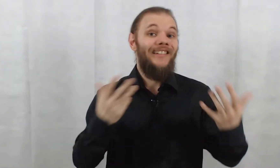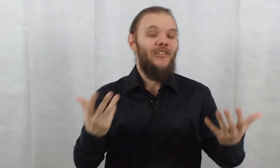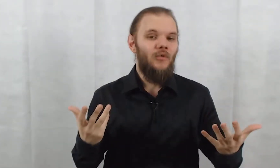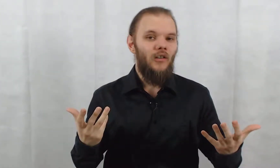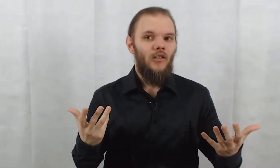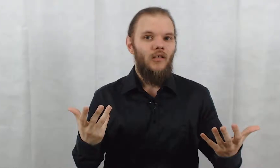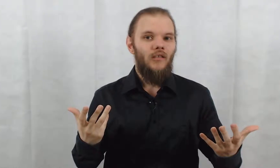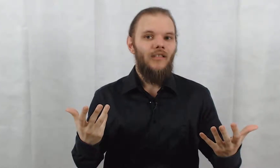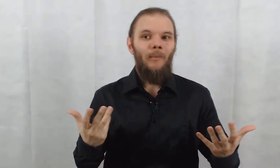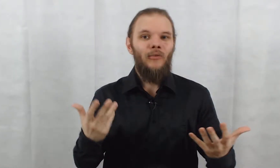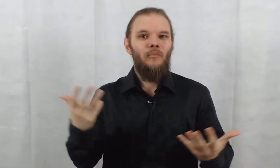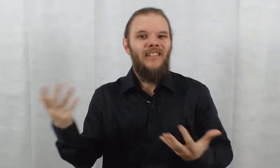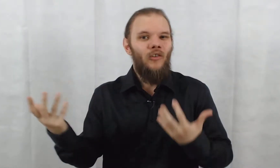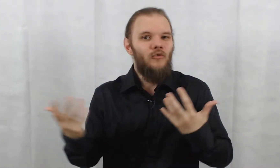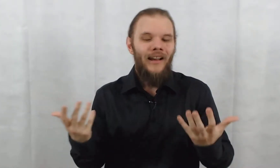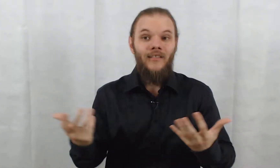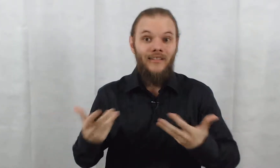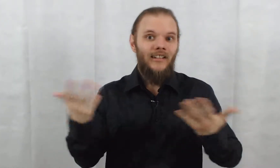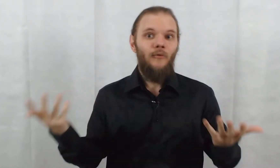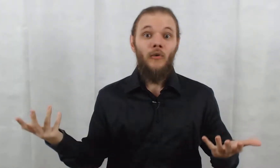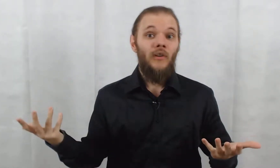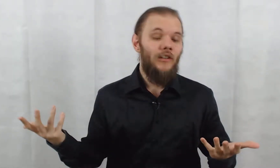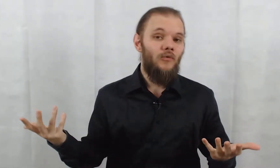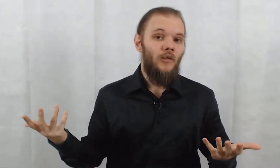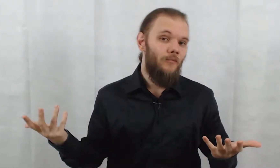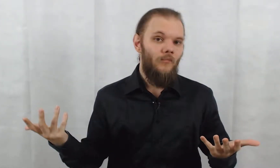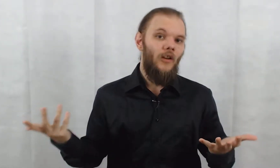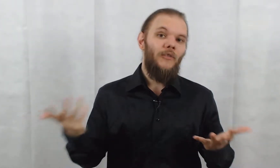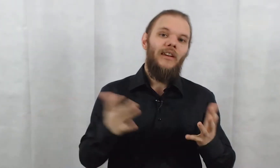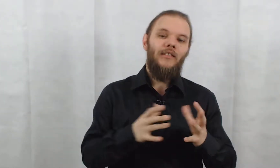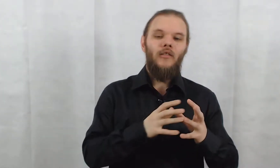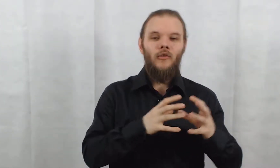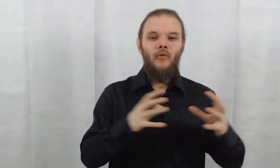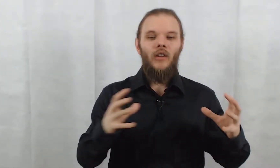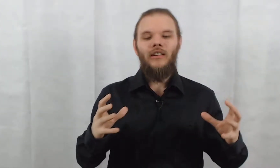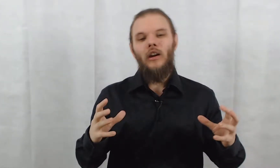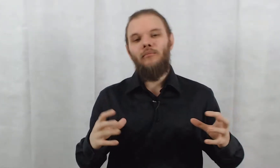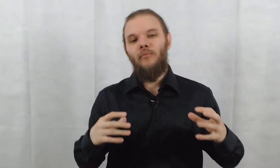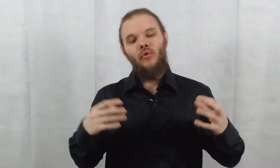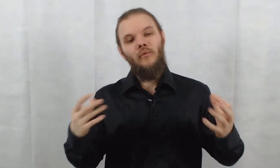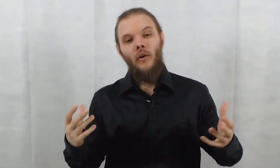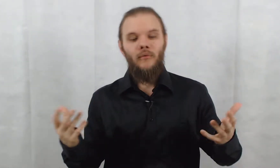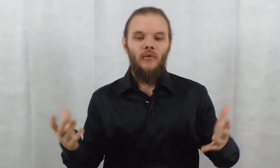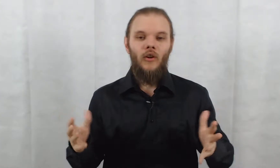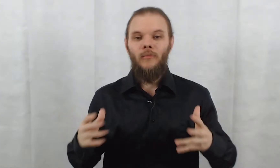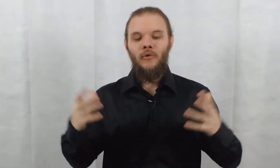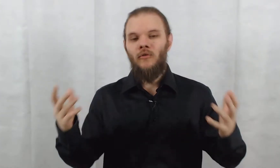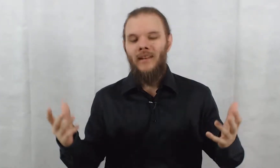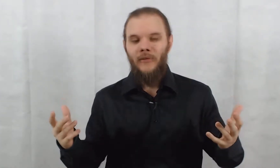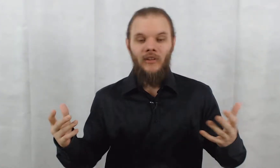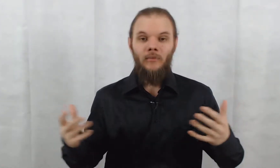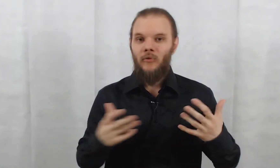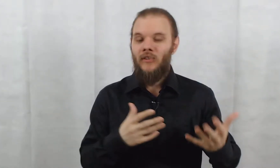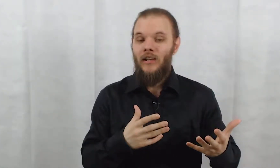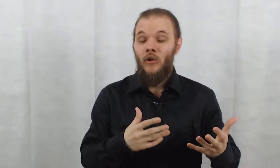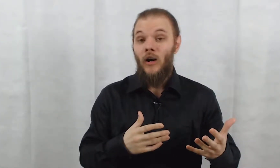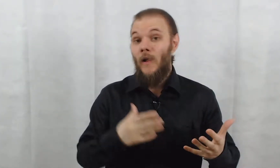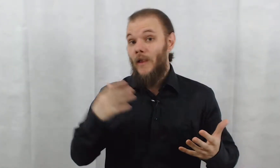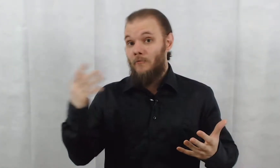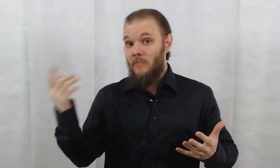nature. Il n pas de bien ou de mal, c'est des forces de la nature. Alors certes, le Rot est quand même souvent vu comme le truc maléfique parce que c'est la mort, mais